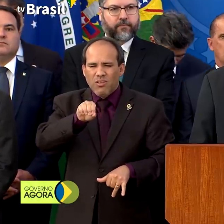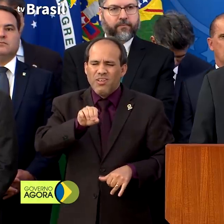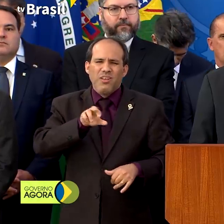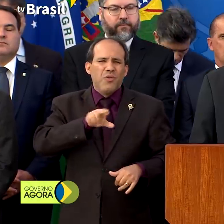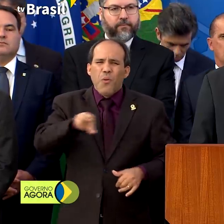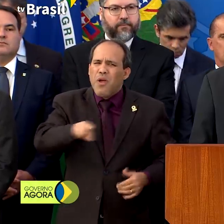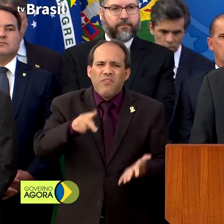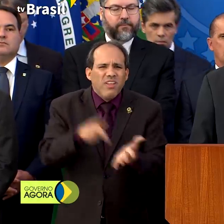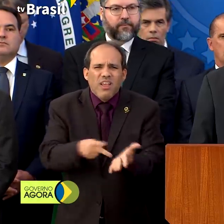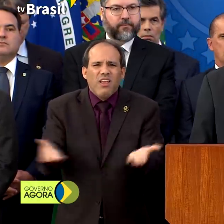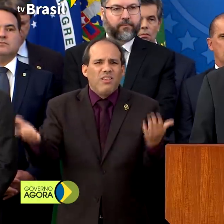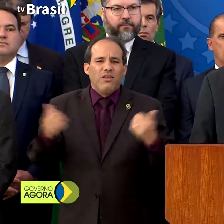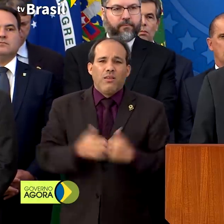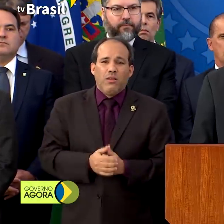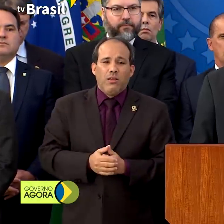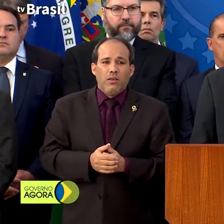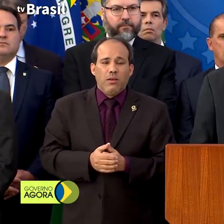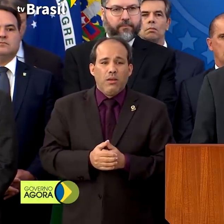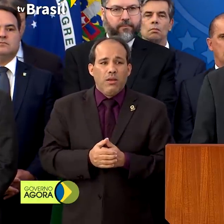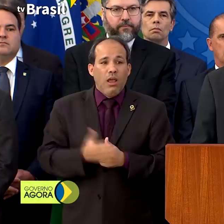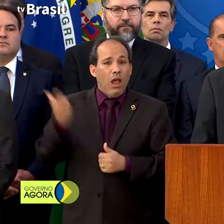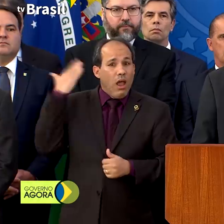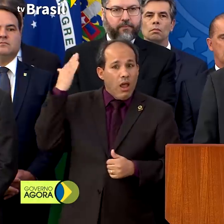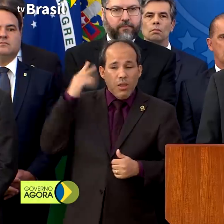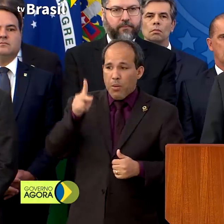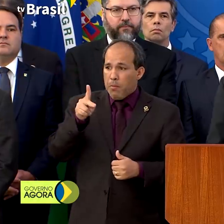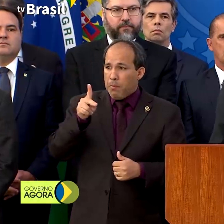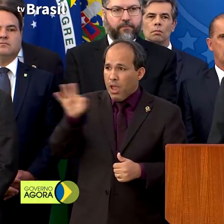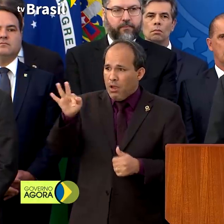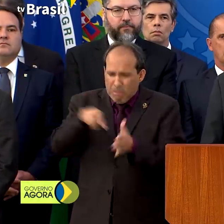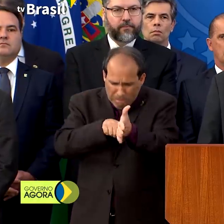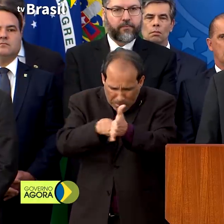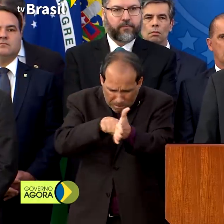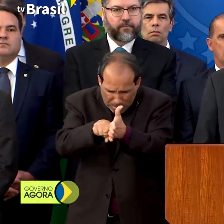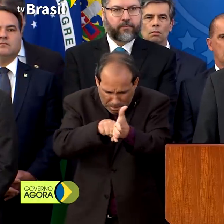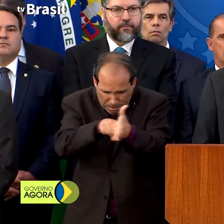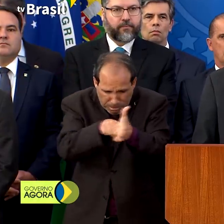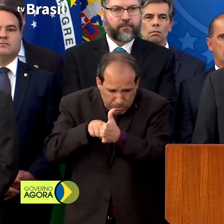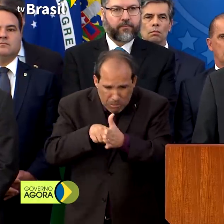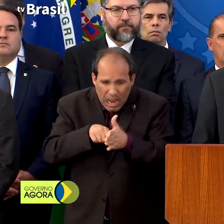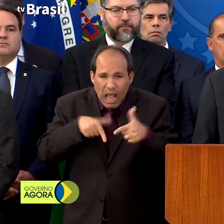As grandes operações da PF no passado foram em cima de estatais